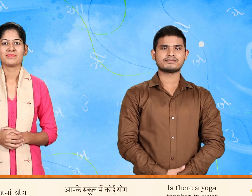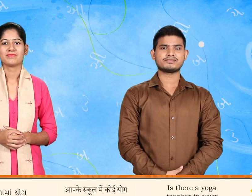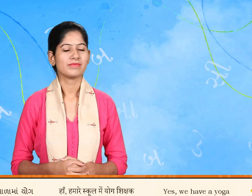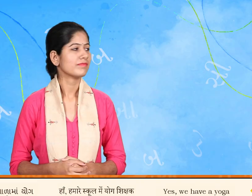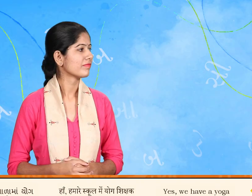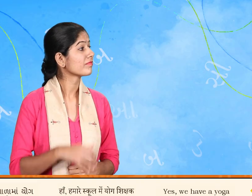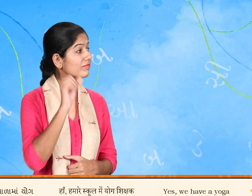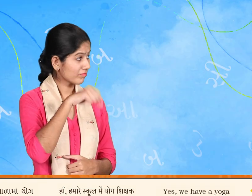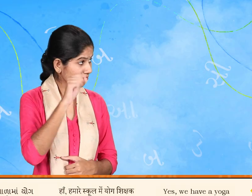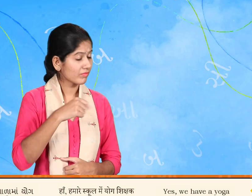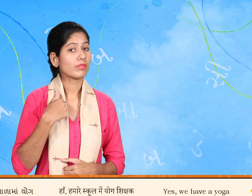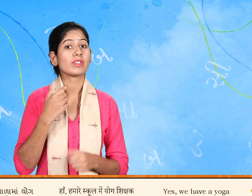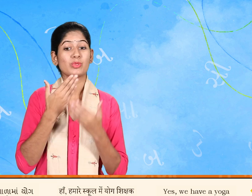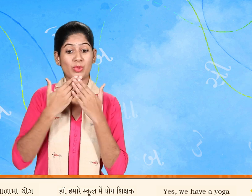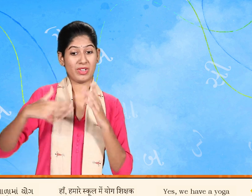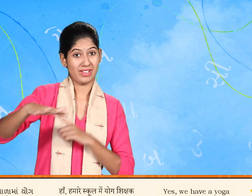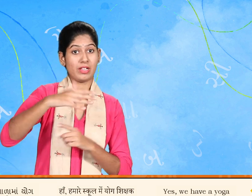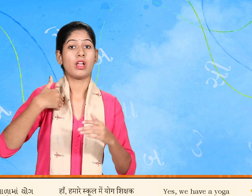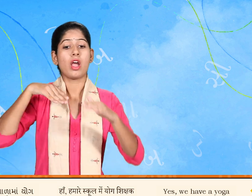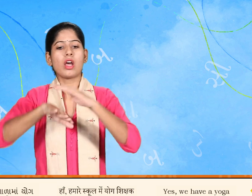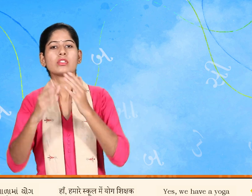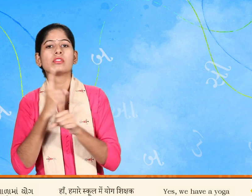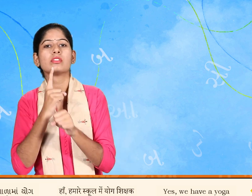હાં અમારી શાળા માં યોગ શિક્શક છે